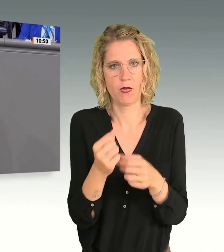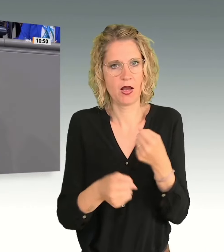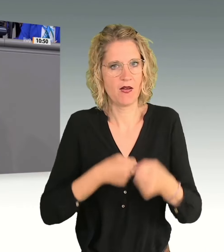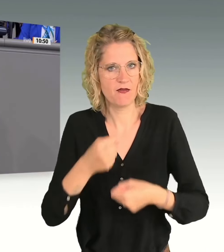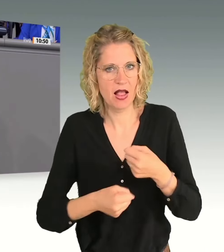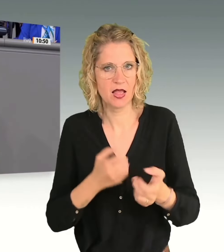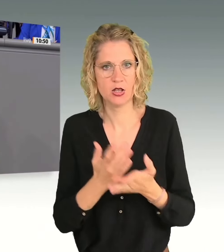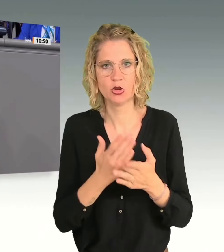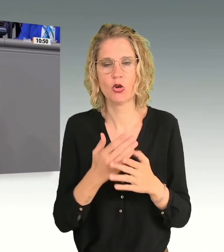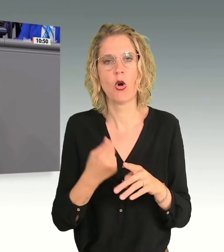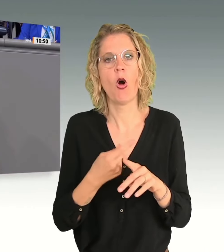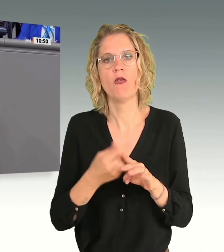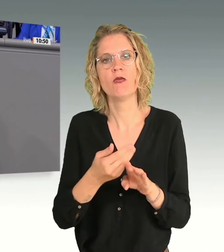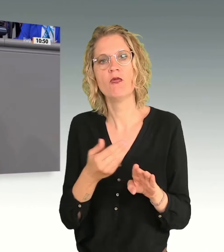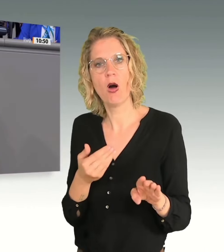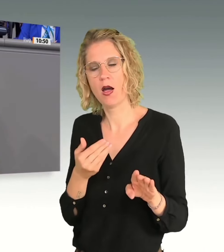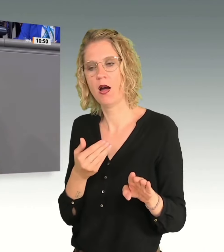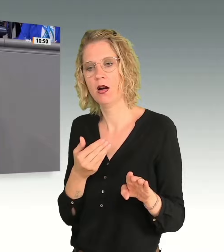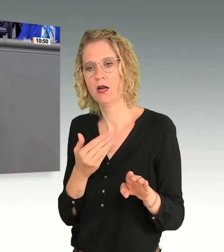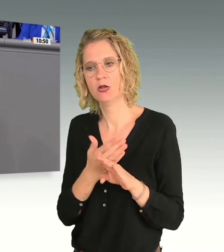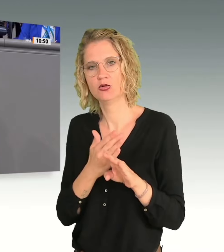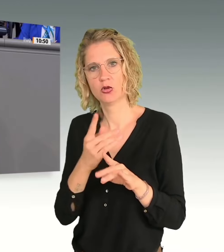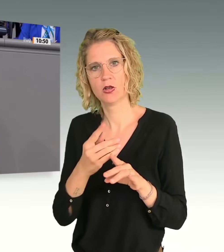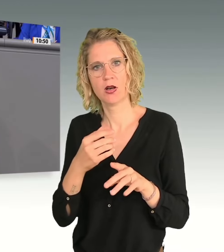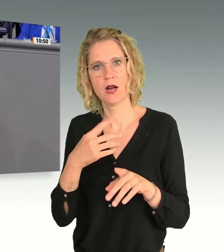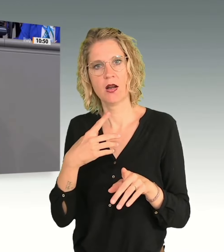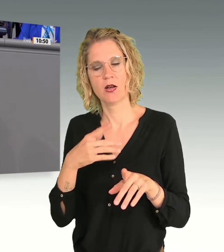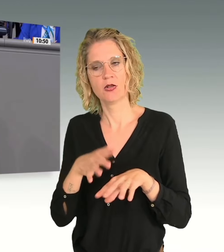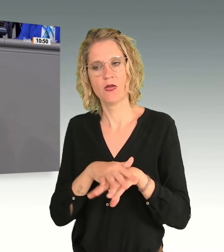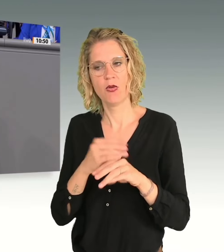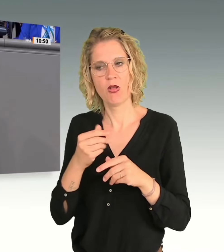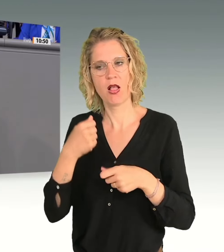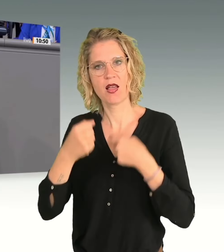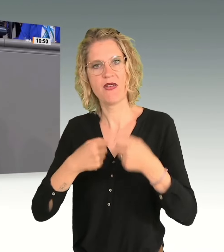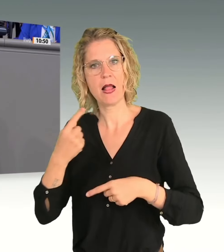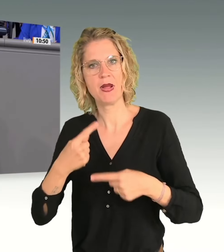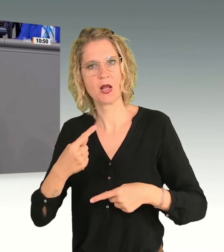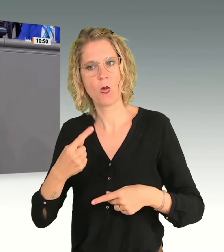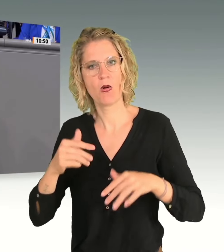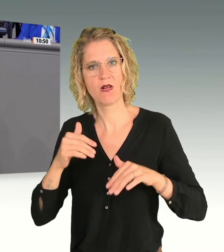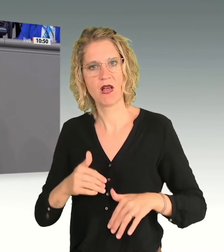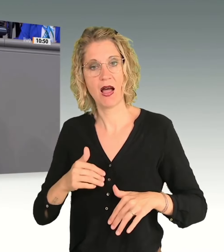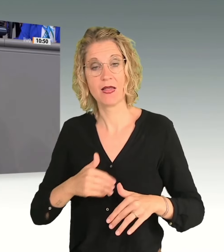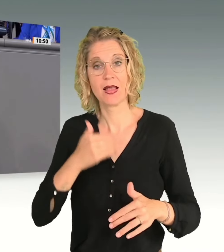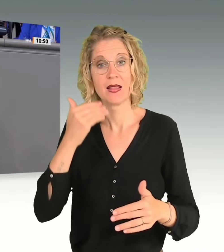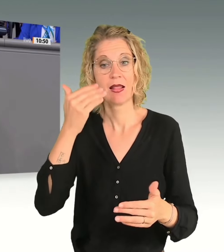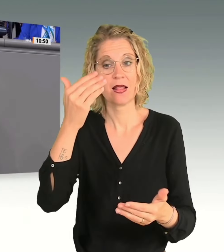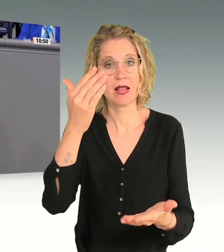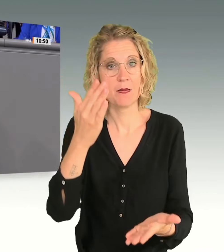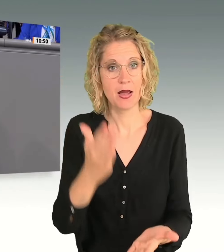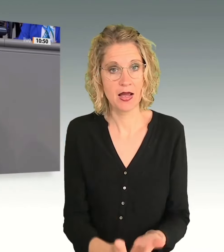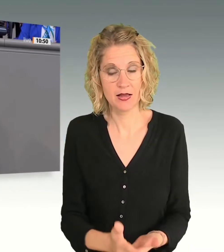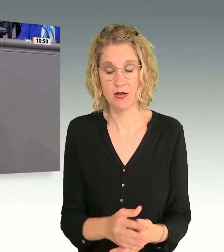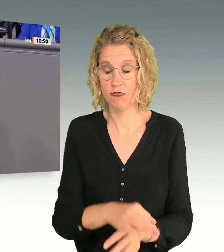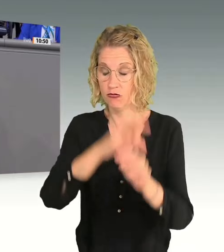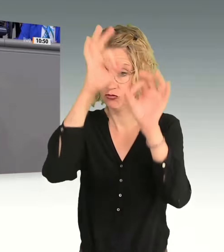im Vorfeld sich dieser Gewalt und dieser Drohung ausgesetzt fühlen. Es ist dann natürlich am Ende besonders